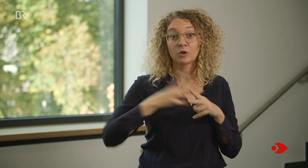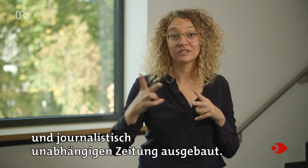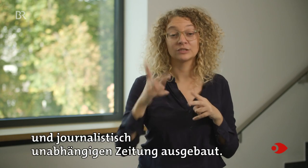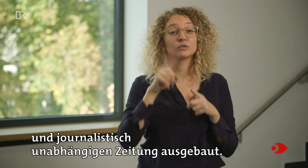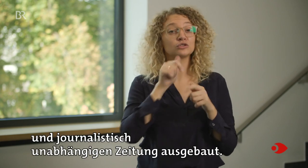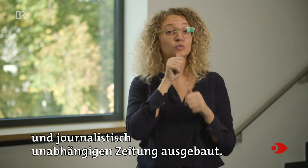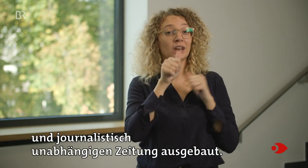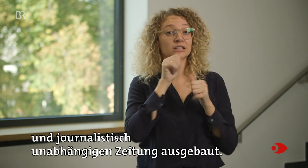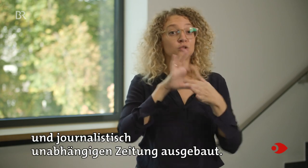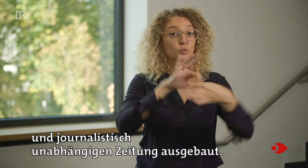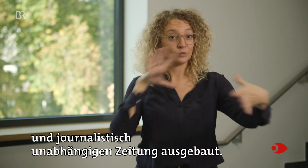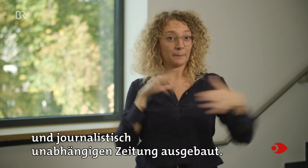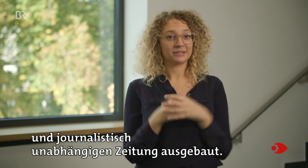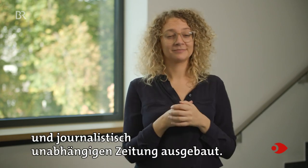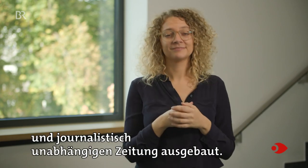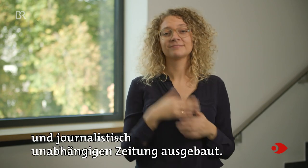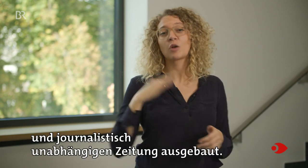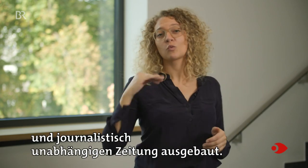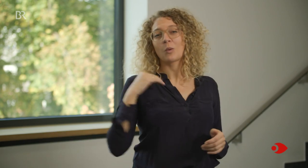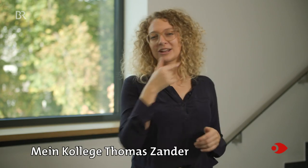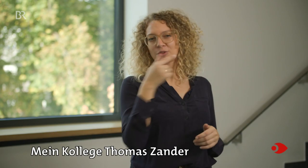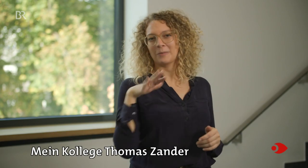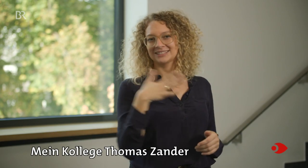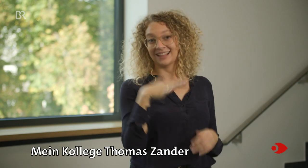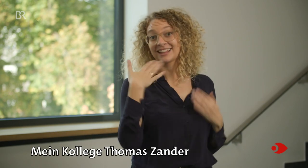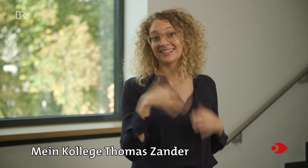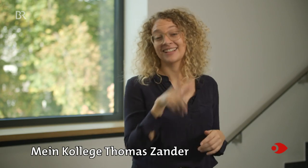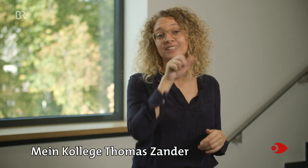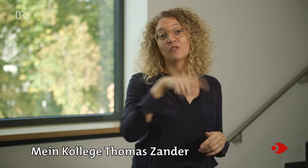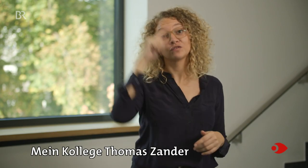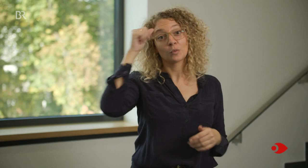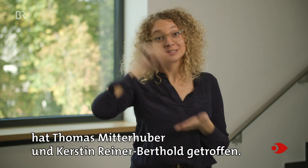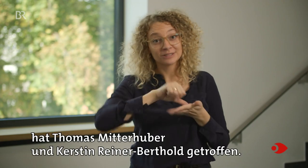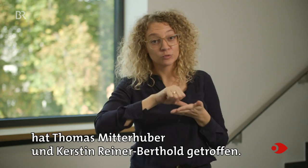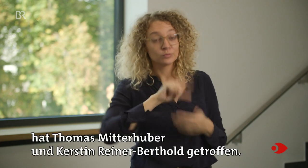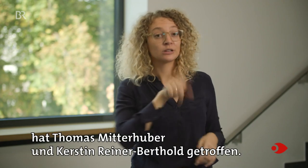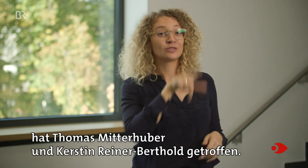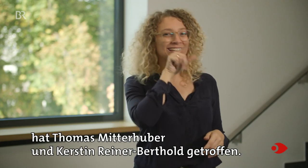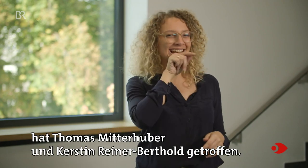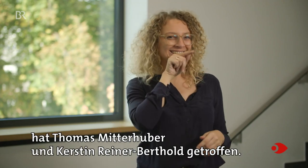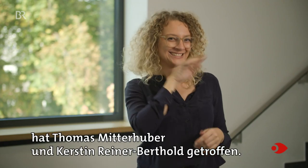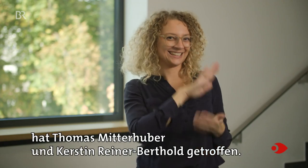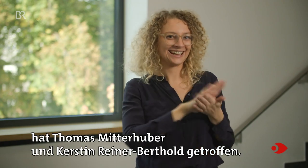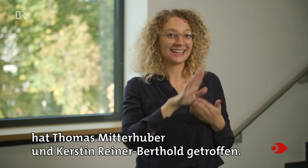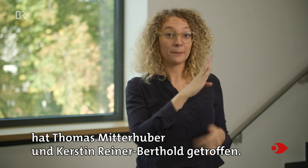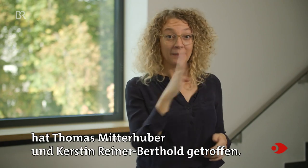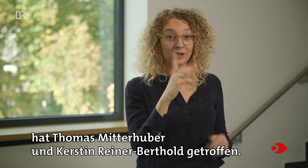journalistisch unabhängigen Zeitung ausgebaut. Mein Kollege Thomas Zander hat Thomas Mitterhuber und Kerstin Rainer-Berthold getroffen.